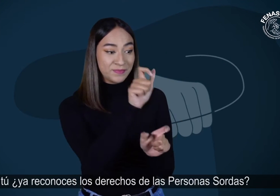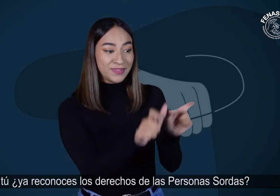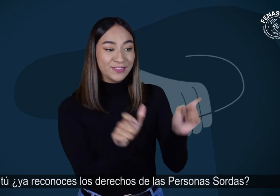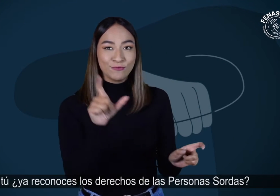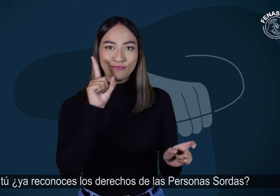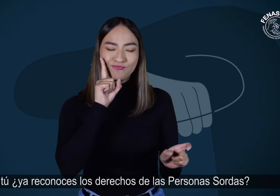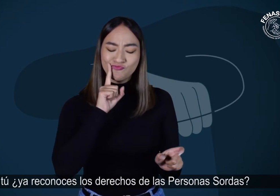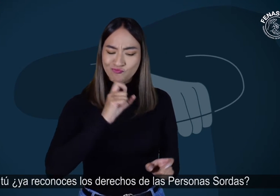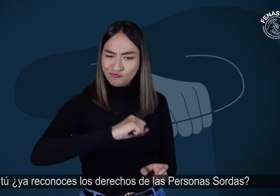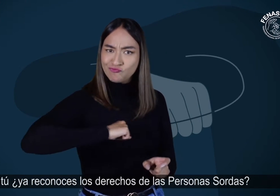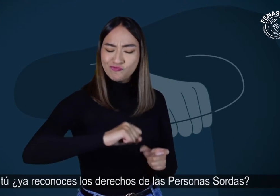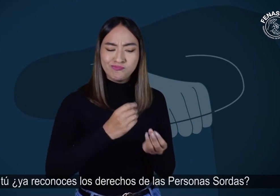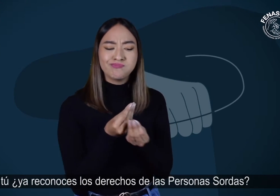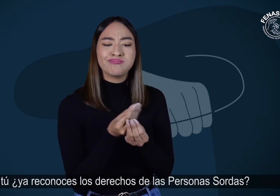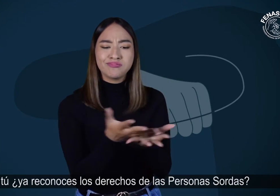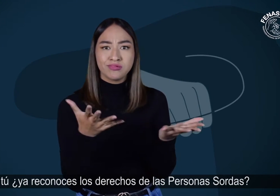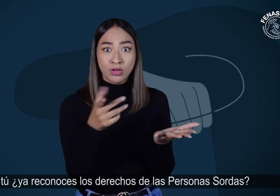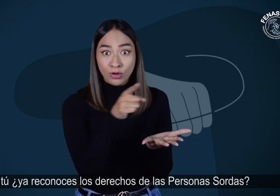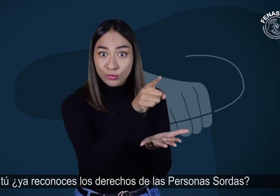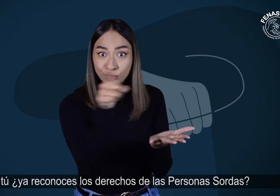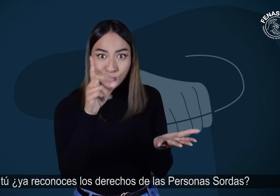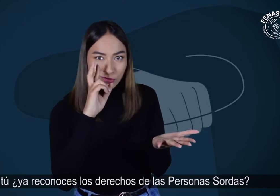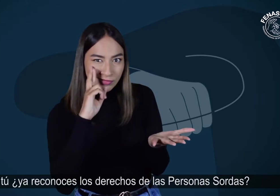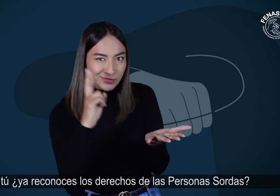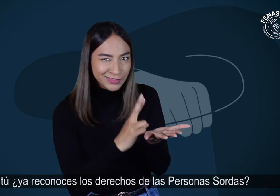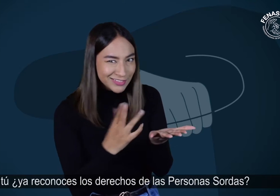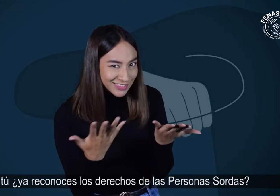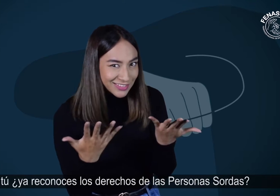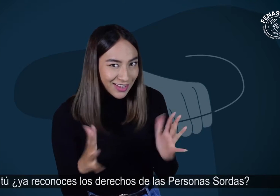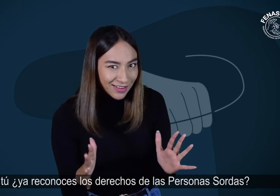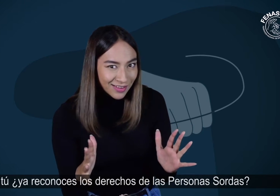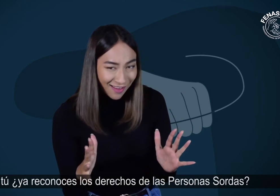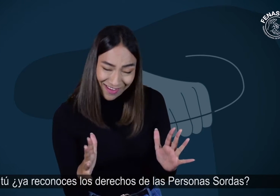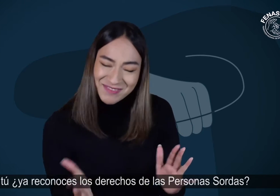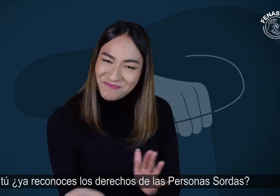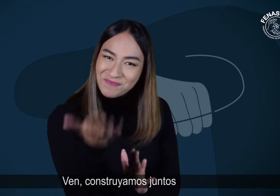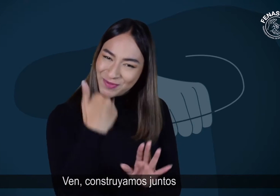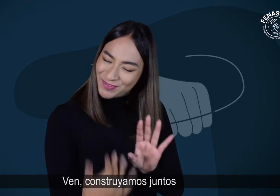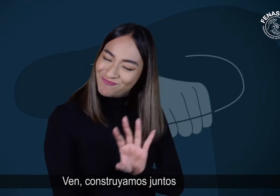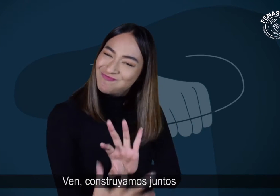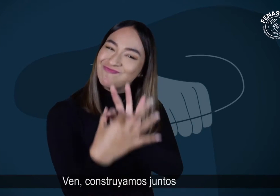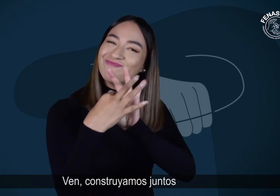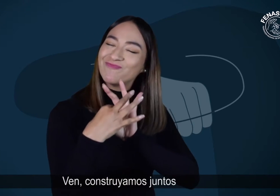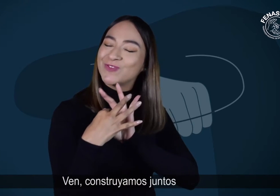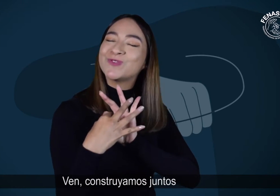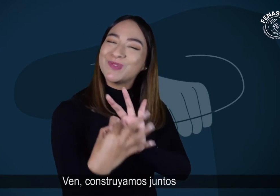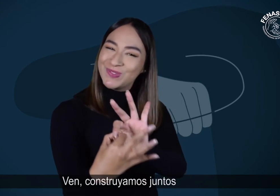¿Y tú? ¿Ya reconoces los derechos de las personas sordas? Ven, construyamos juntos.